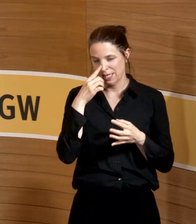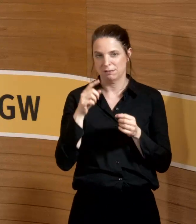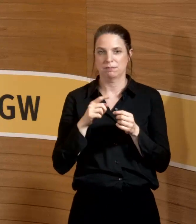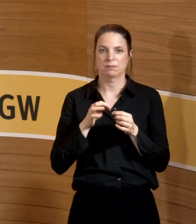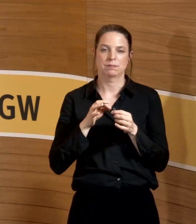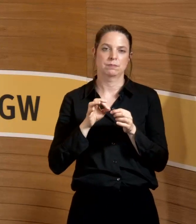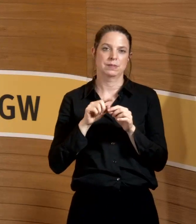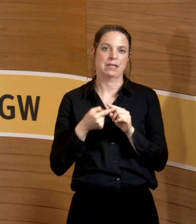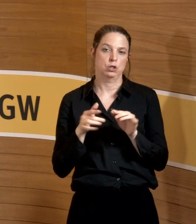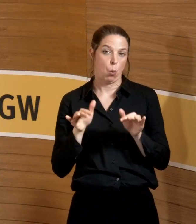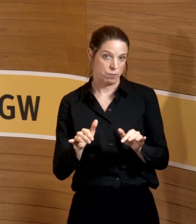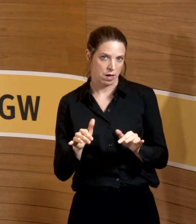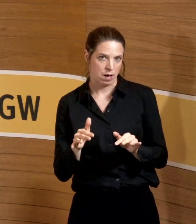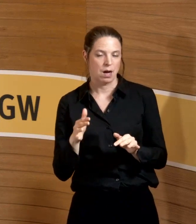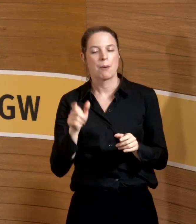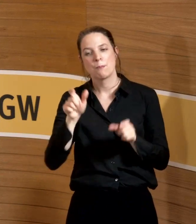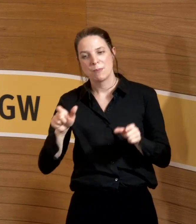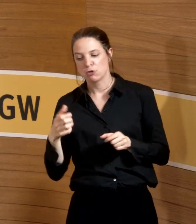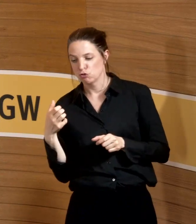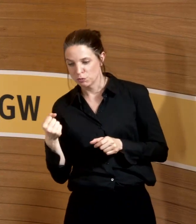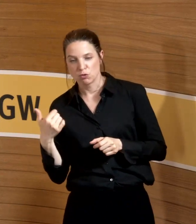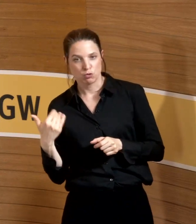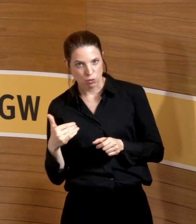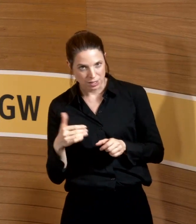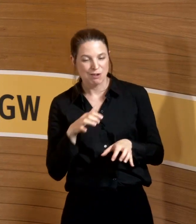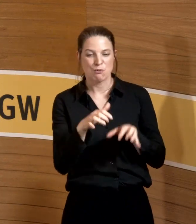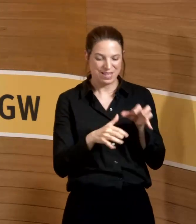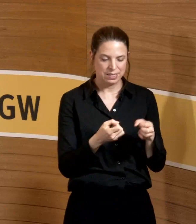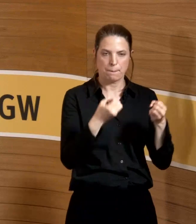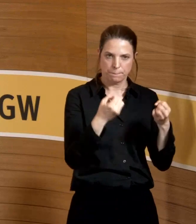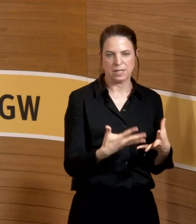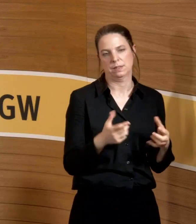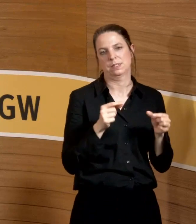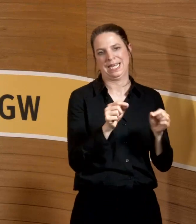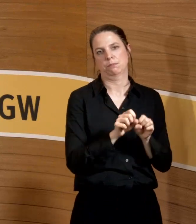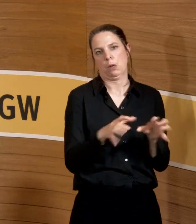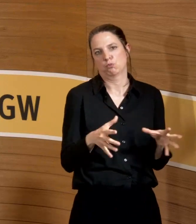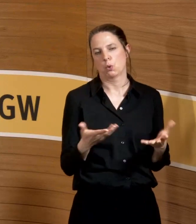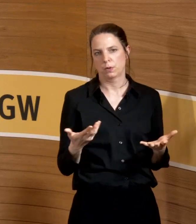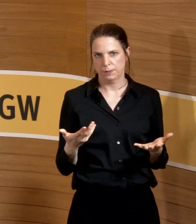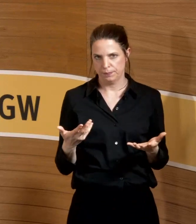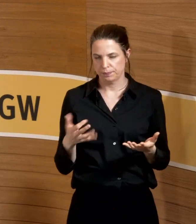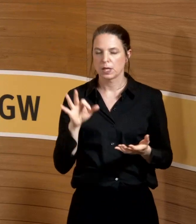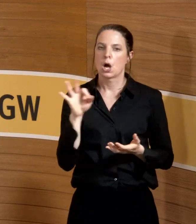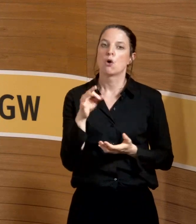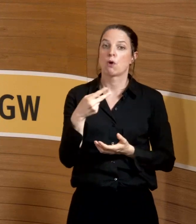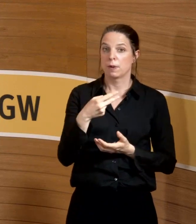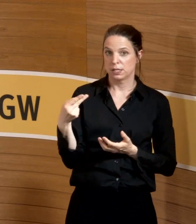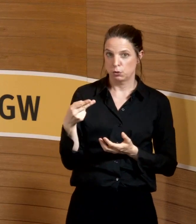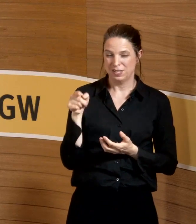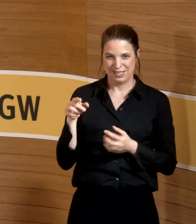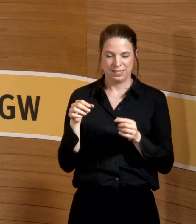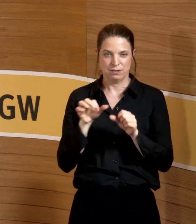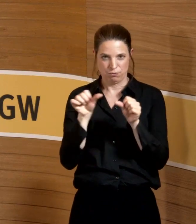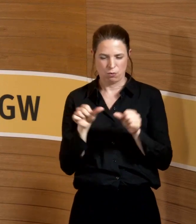gezeigt, aber zur Sicherheit wird das entsprechend argumentiert. Formaldehyd wird in ganz geringen Mengen in dieser